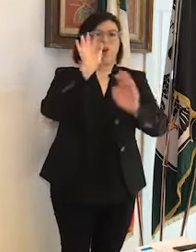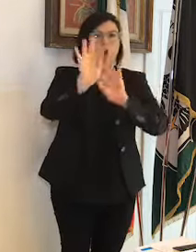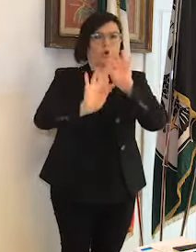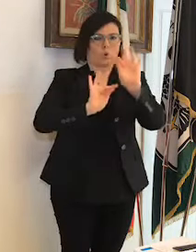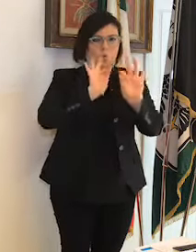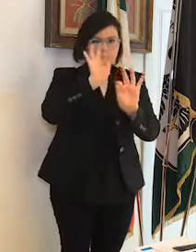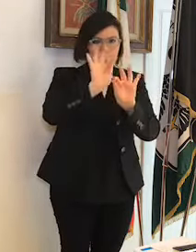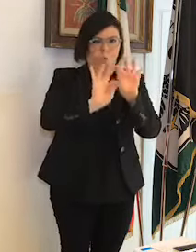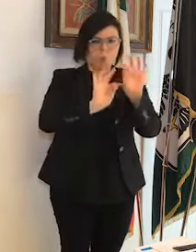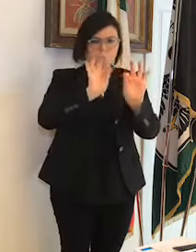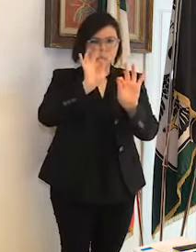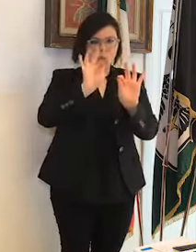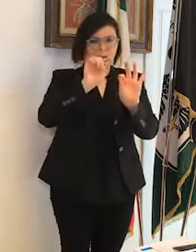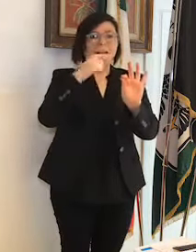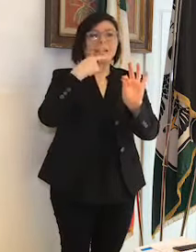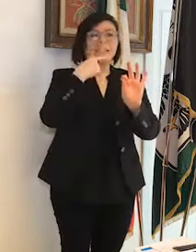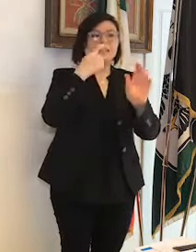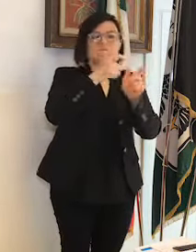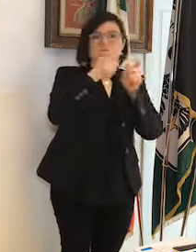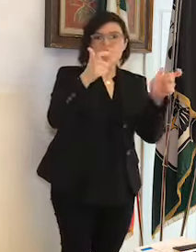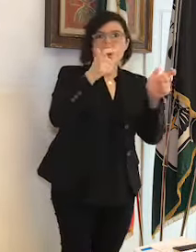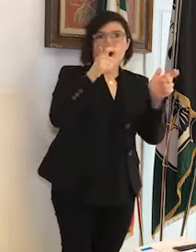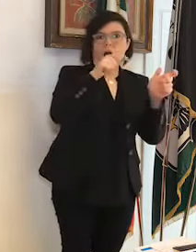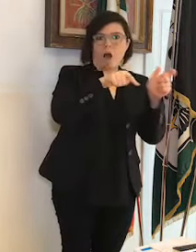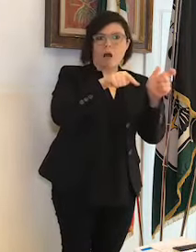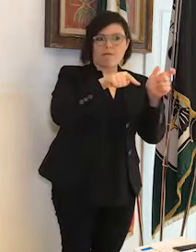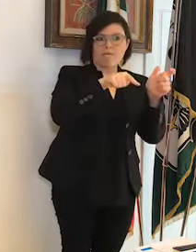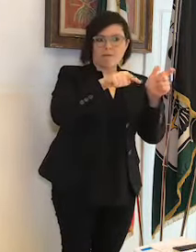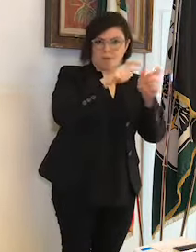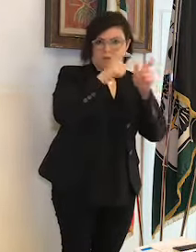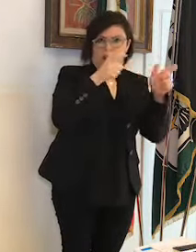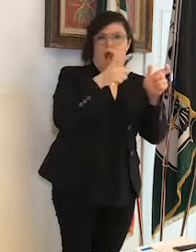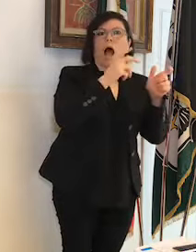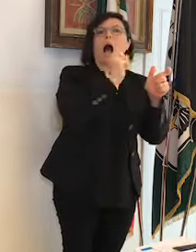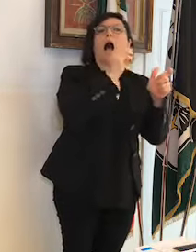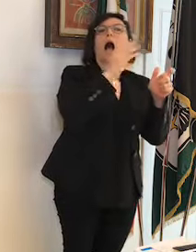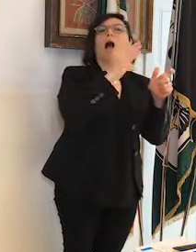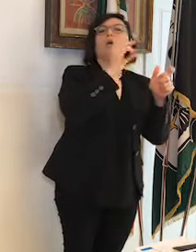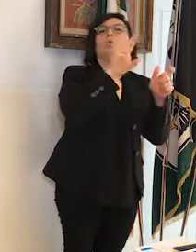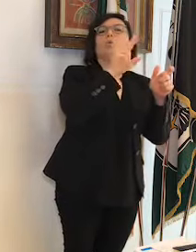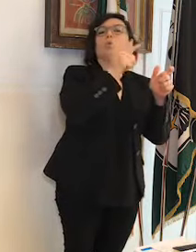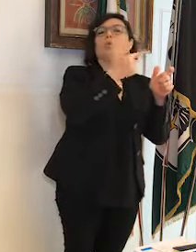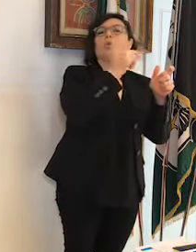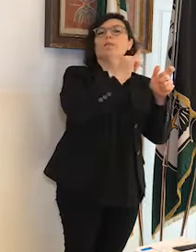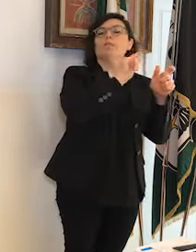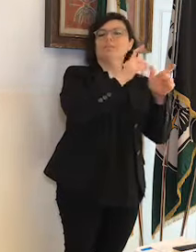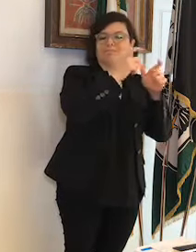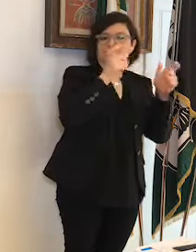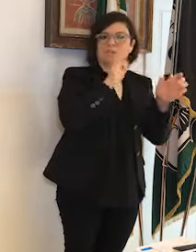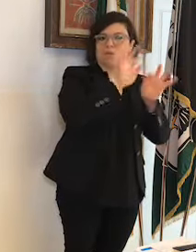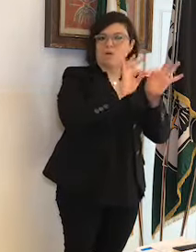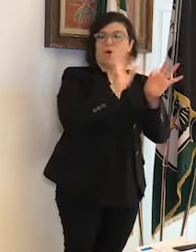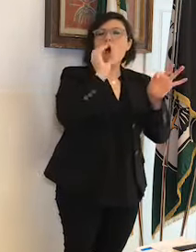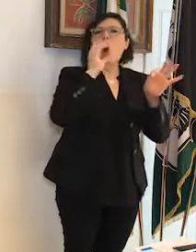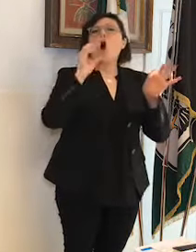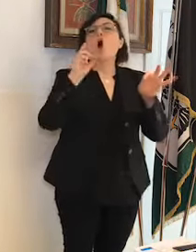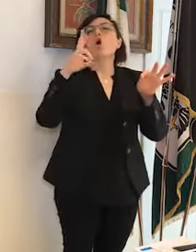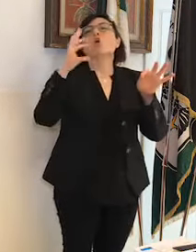degli acuti e dei cronici. Allora, se alcune attività